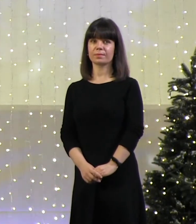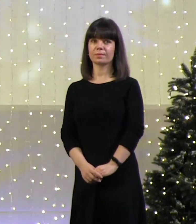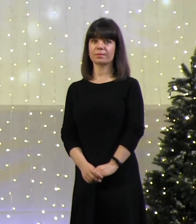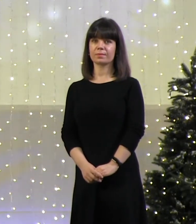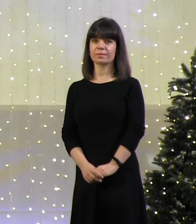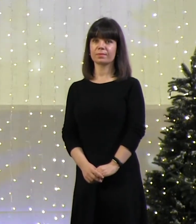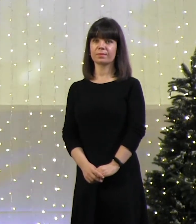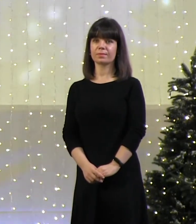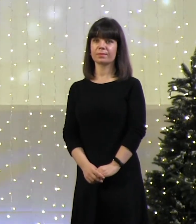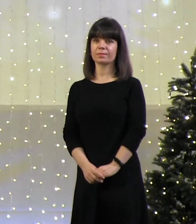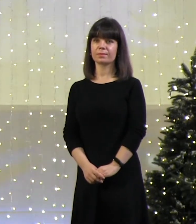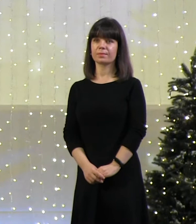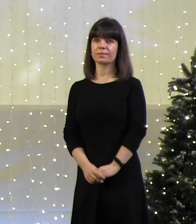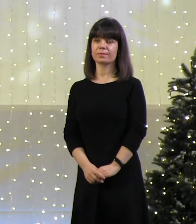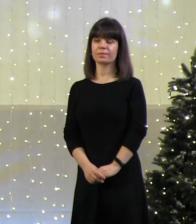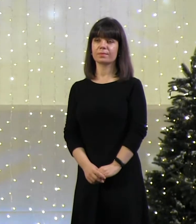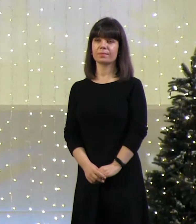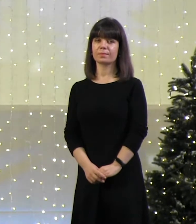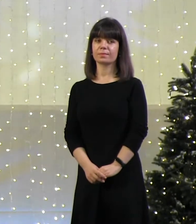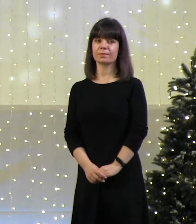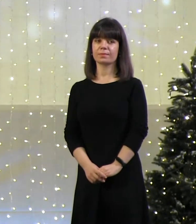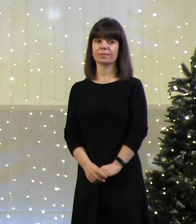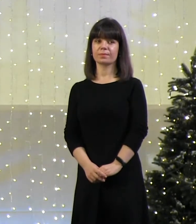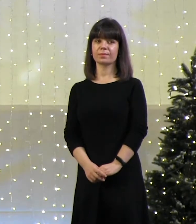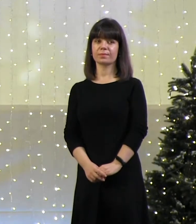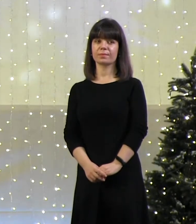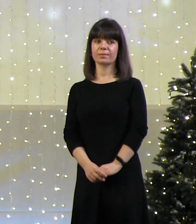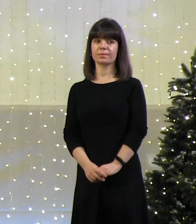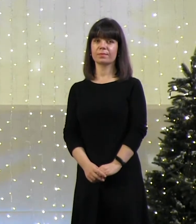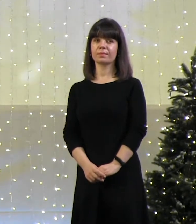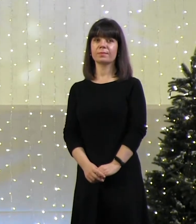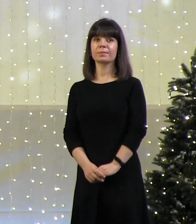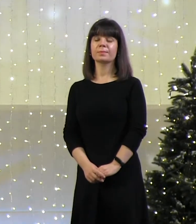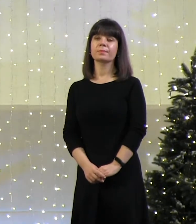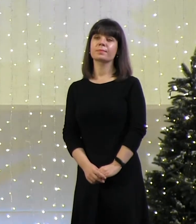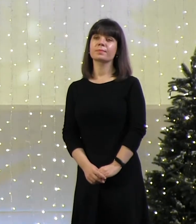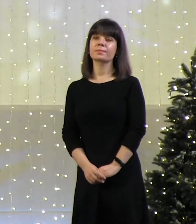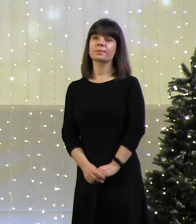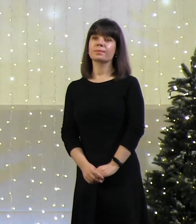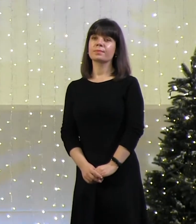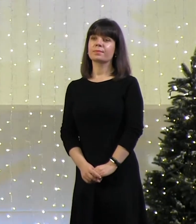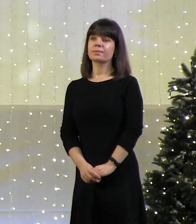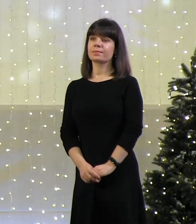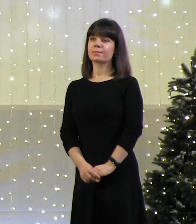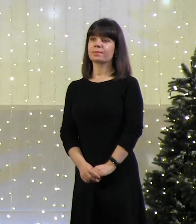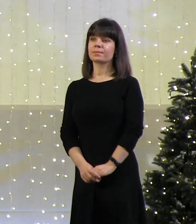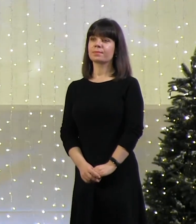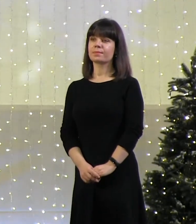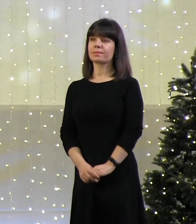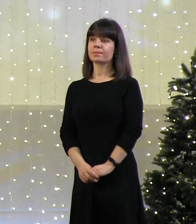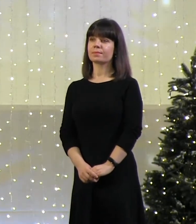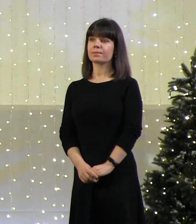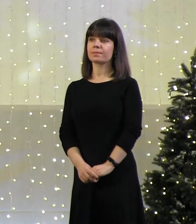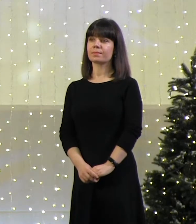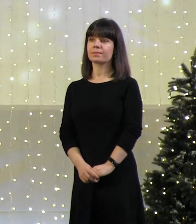знаем, что в Киеве более 40 тысяч не слышащих людей. И когда они заходят на